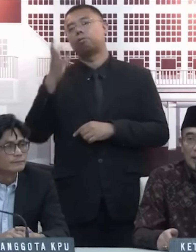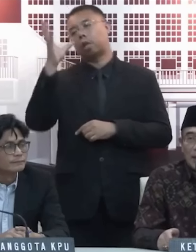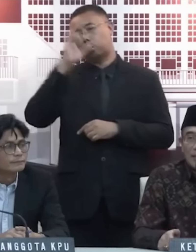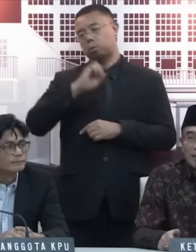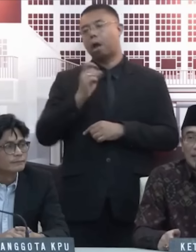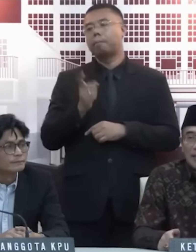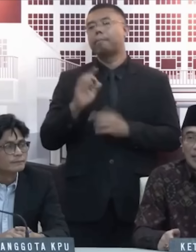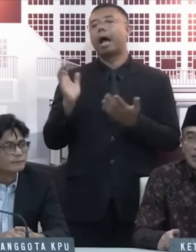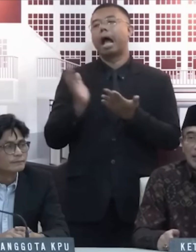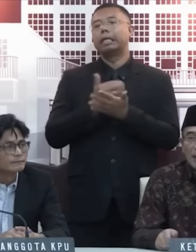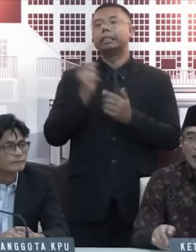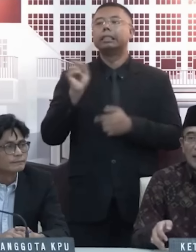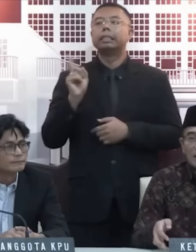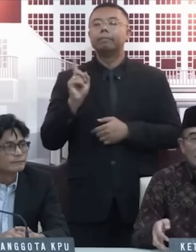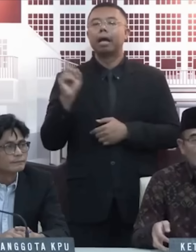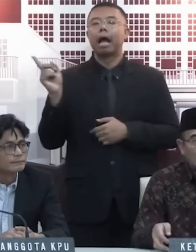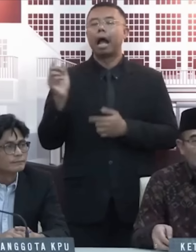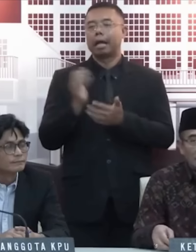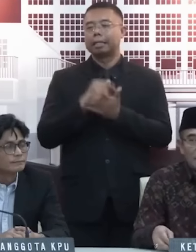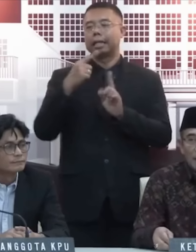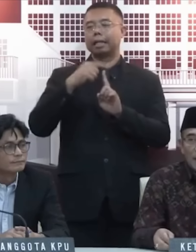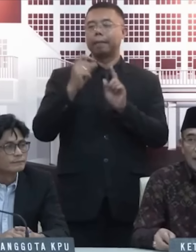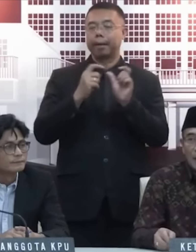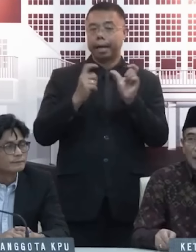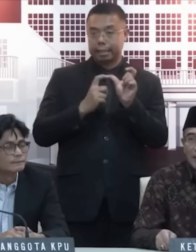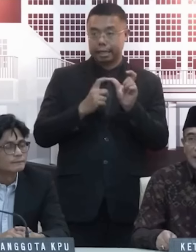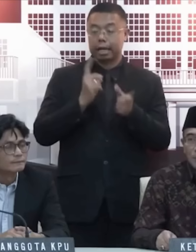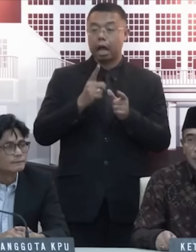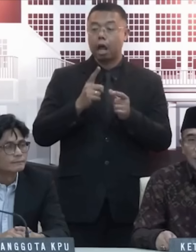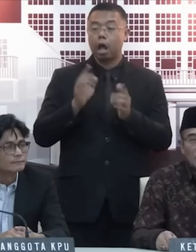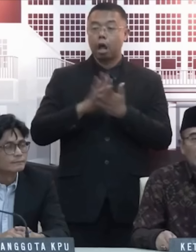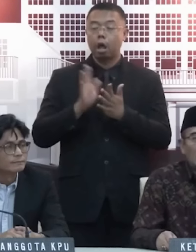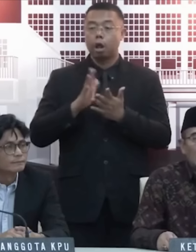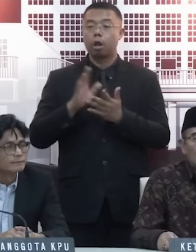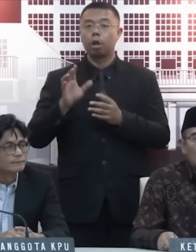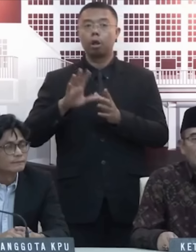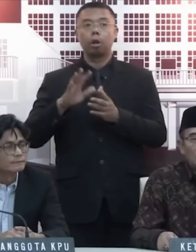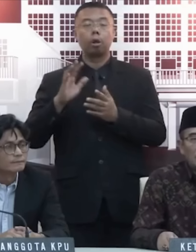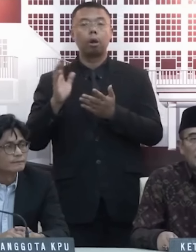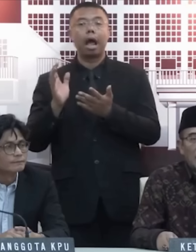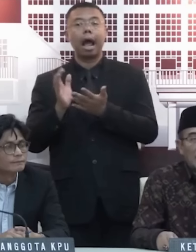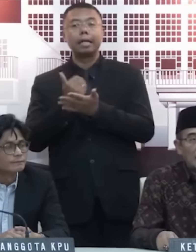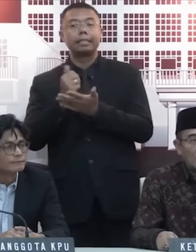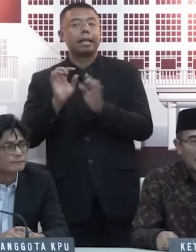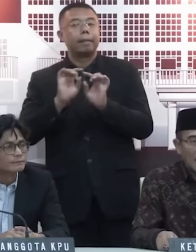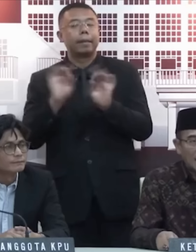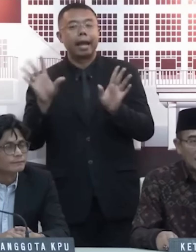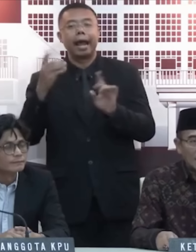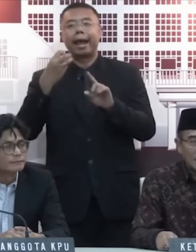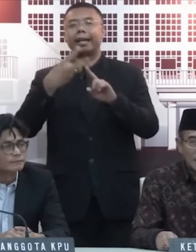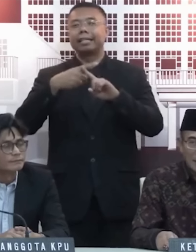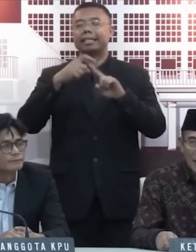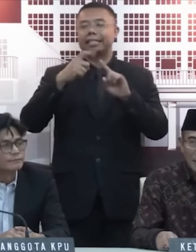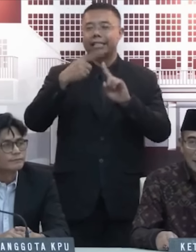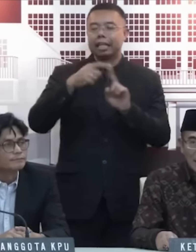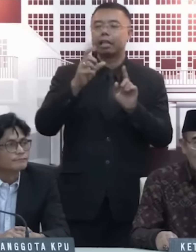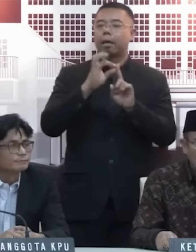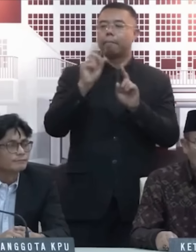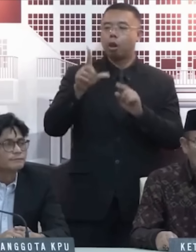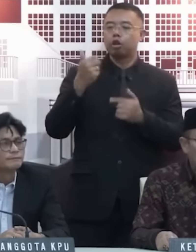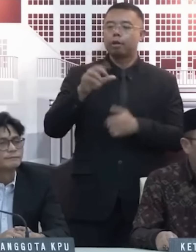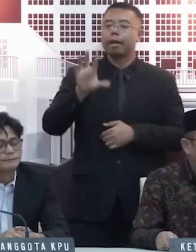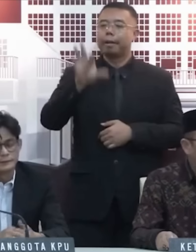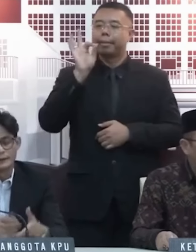diketahui, karena hasilnya dari hasil TPS. Kalau exit pool, itu metode-nya adalah ada orang setelah